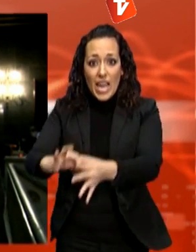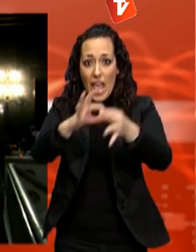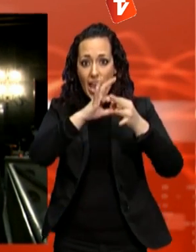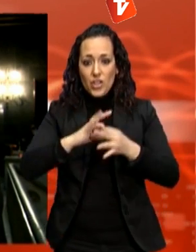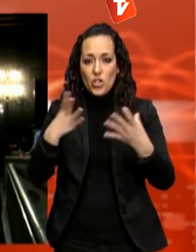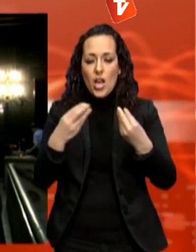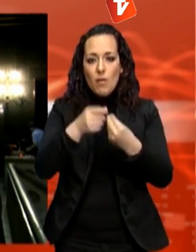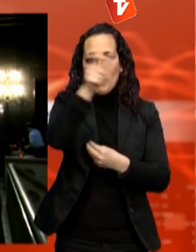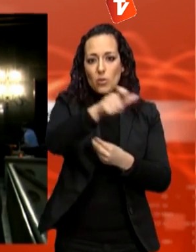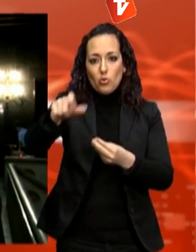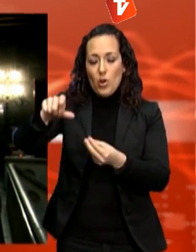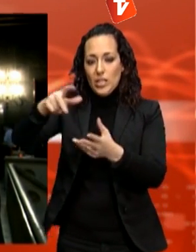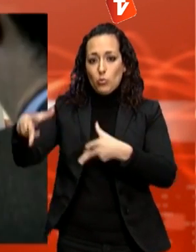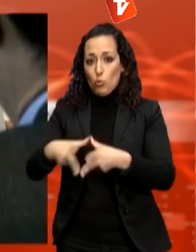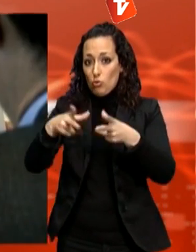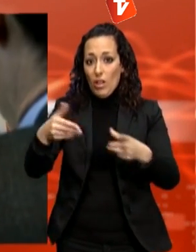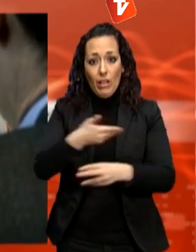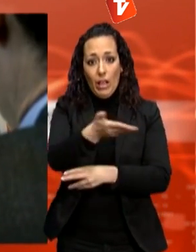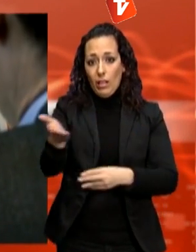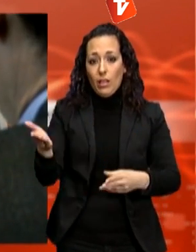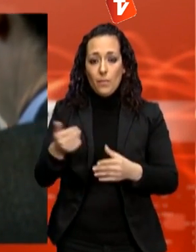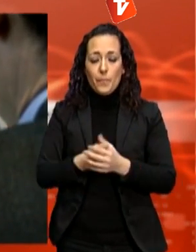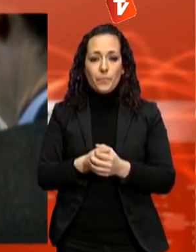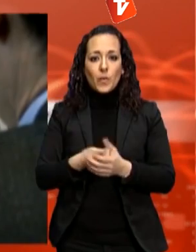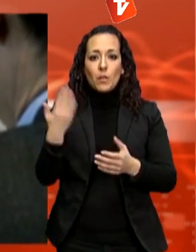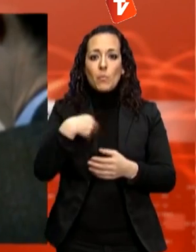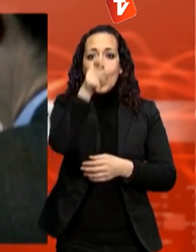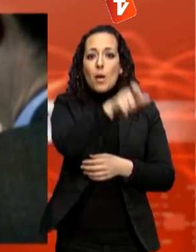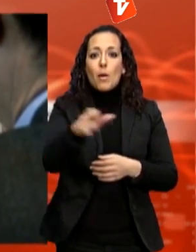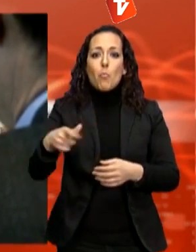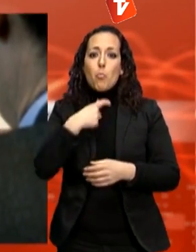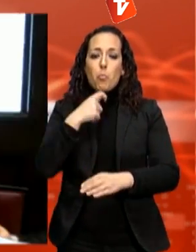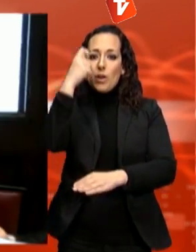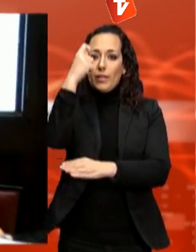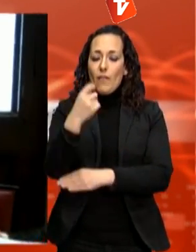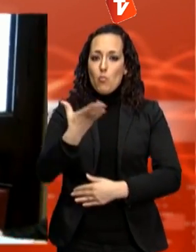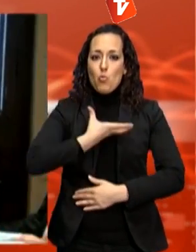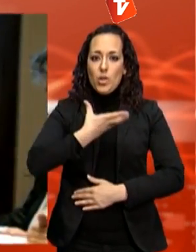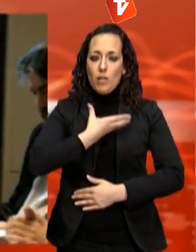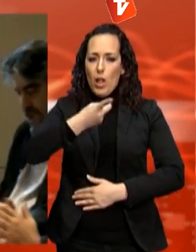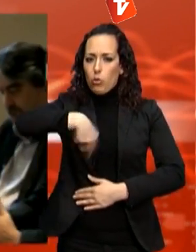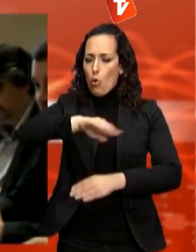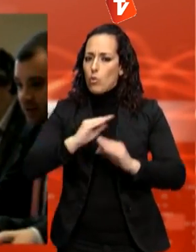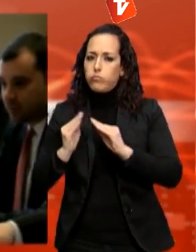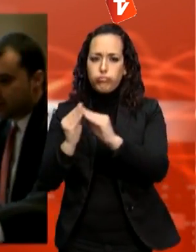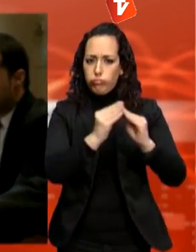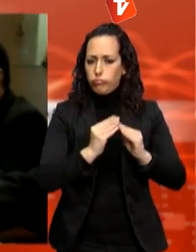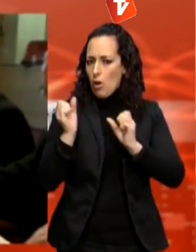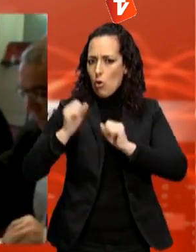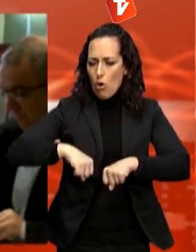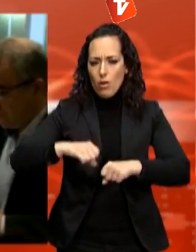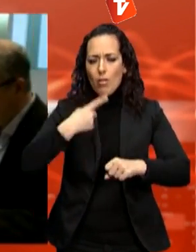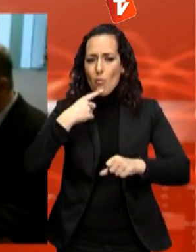societat civil i amb la ciutadania. Els portaveus municipals es mostren d'acord en agilitzar al màxim el procés per prendre les decisions